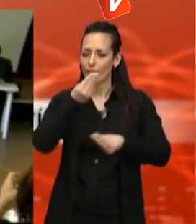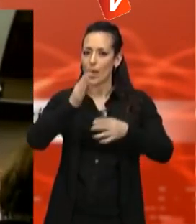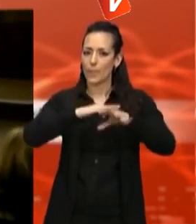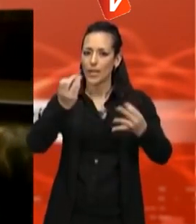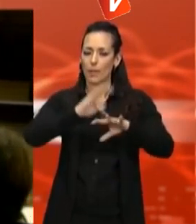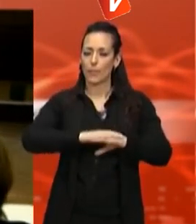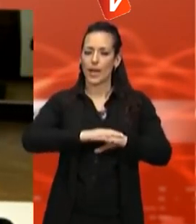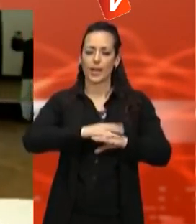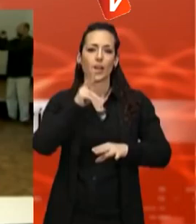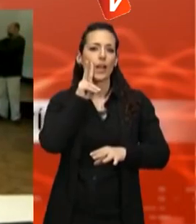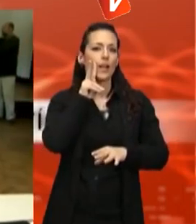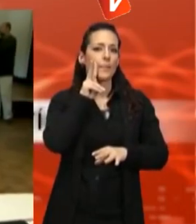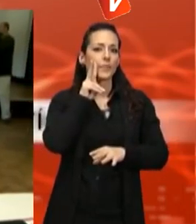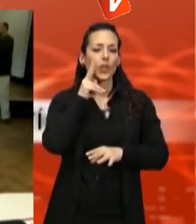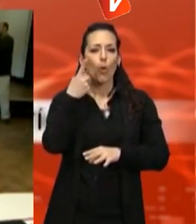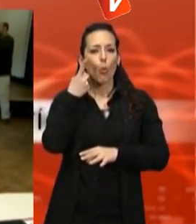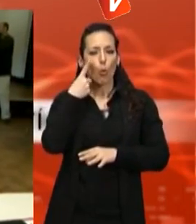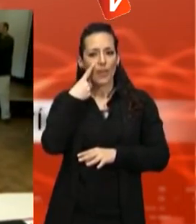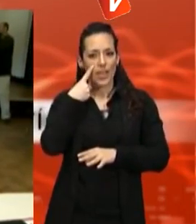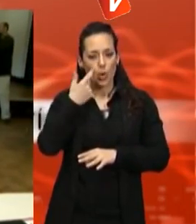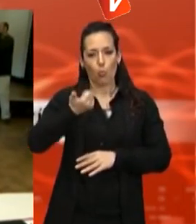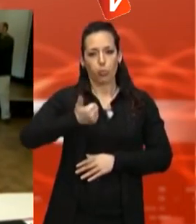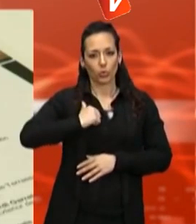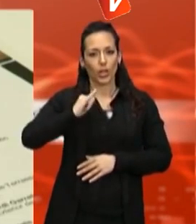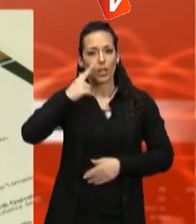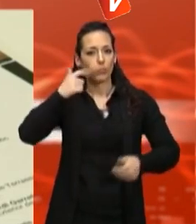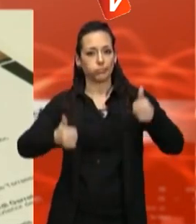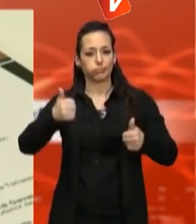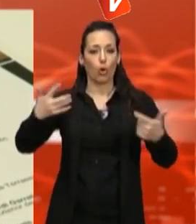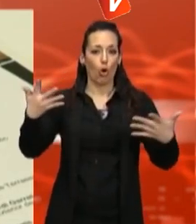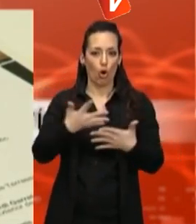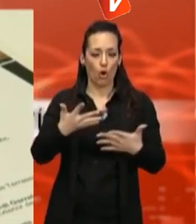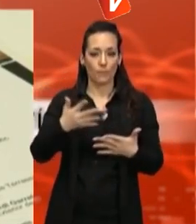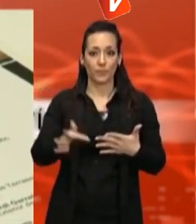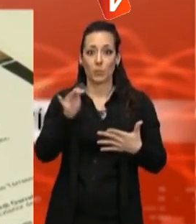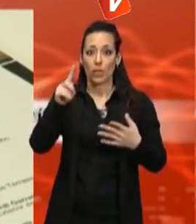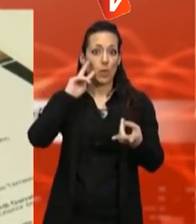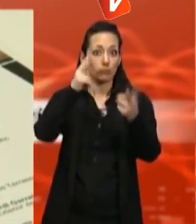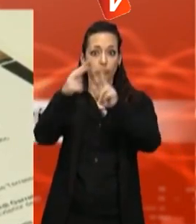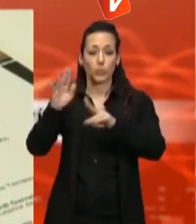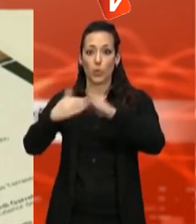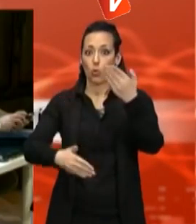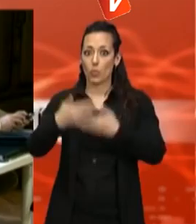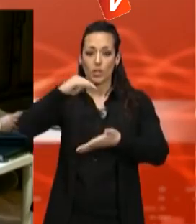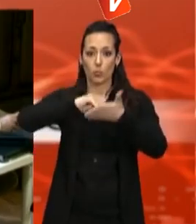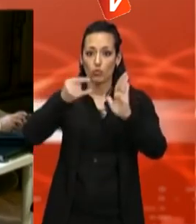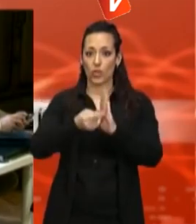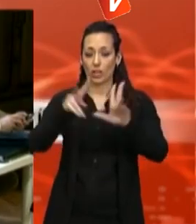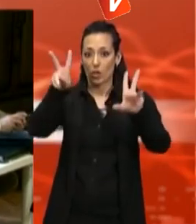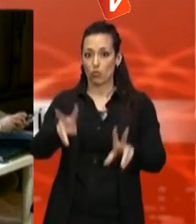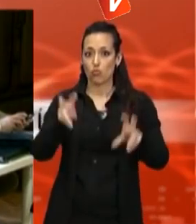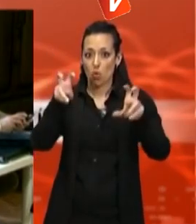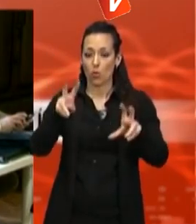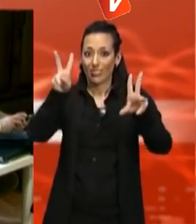de negoci en el sector turístic a Terrassa i les seves potencialitats. A més de ser un punt de trobada per posar en marxa nous projectes turístics per